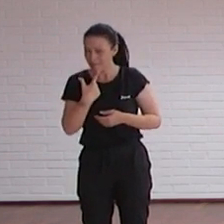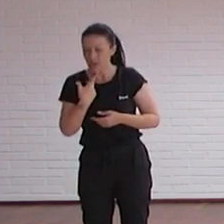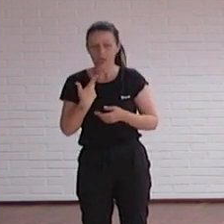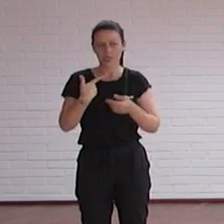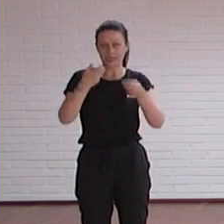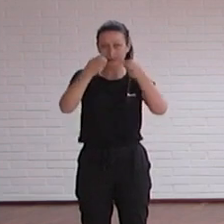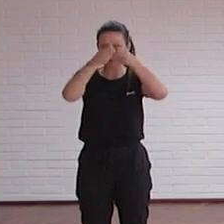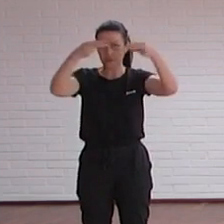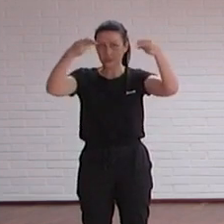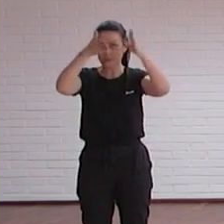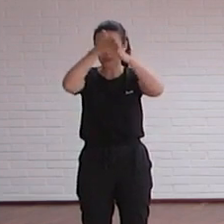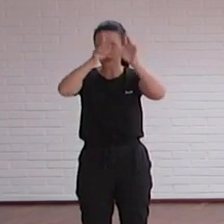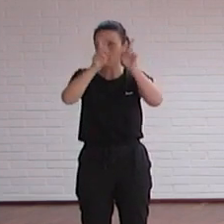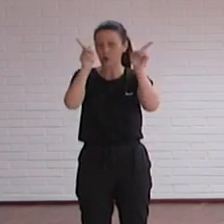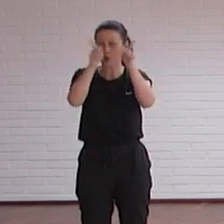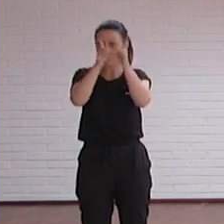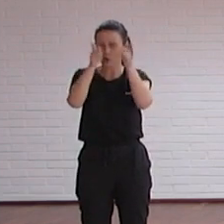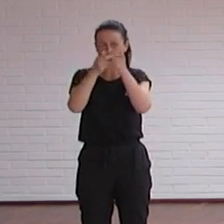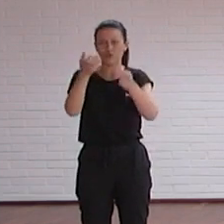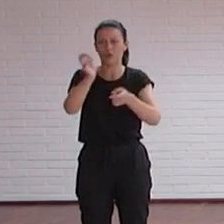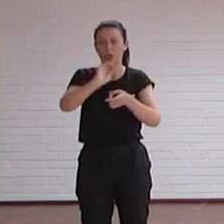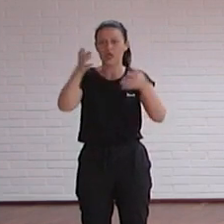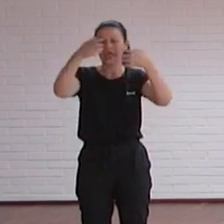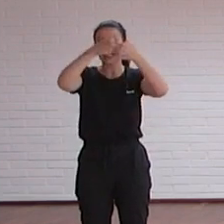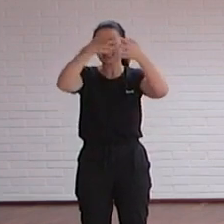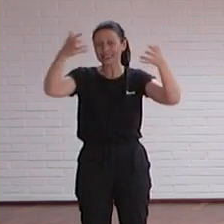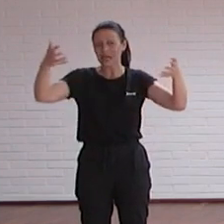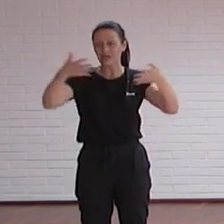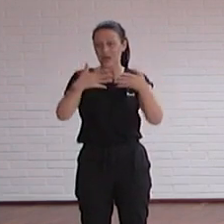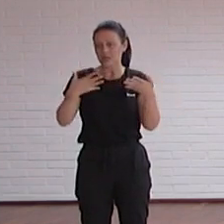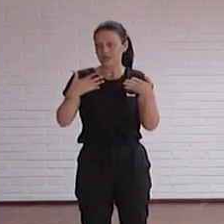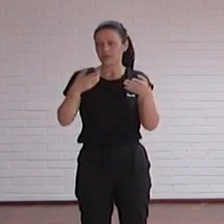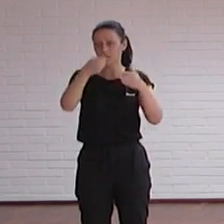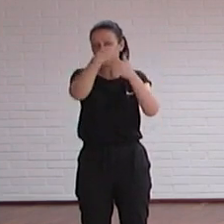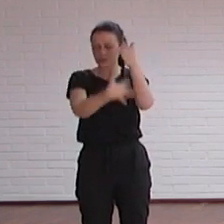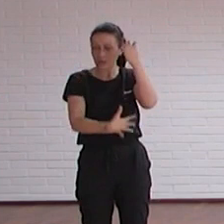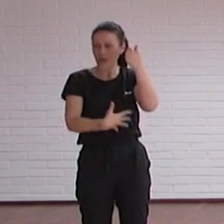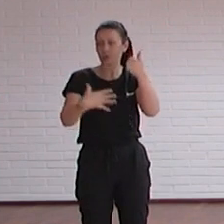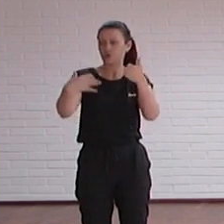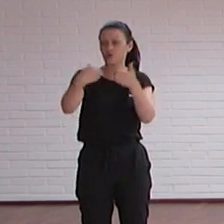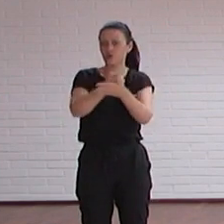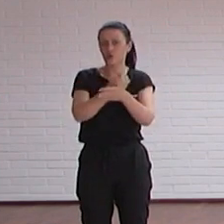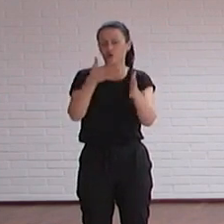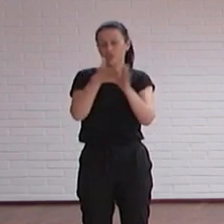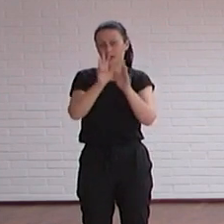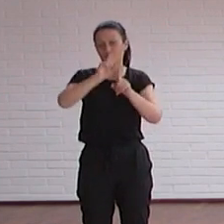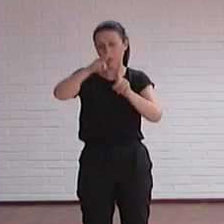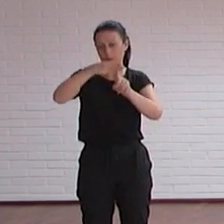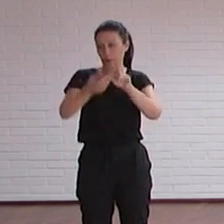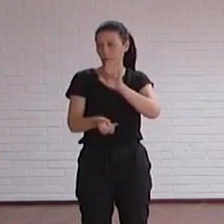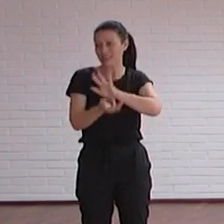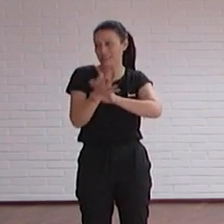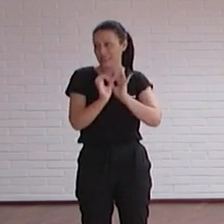encabezados, muchas tablas listados, todos los tipos de elementos que conforman una página web.